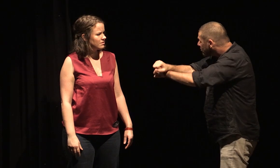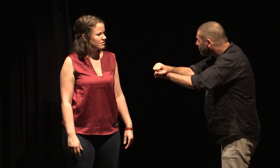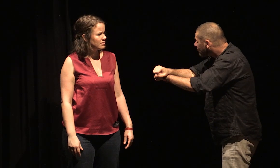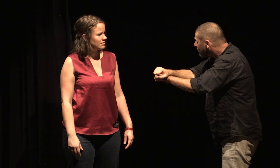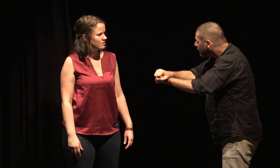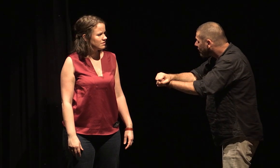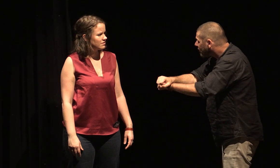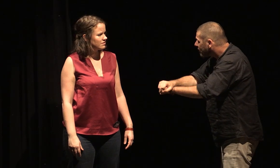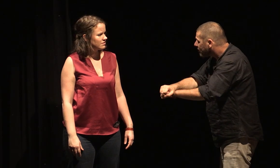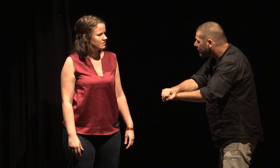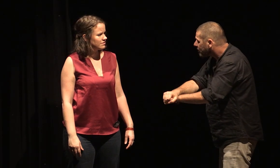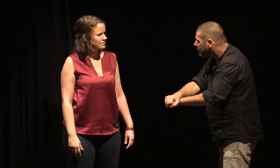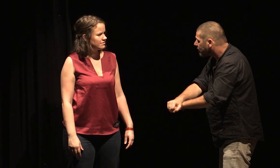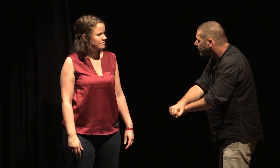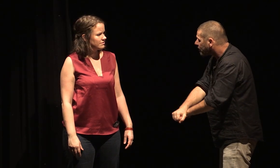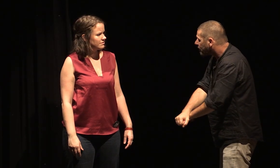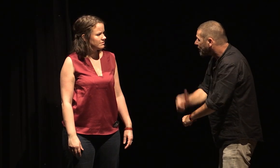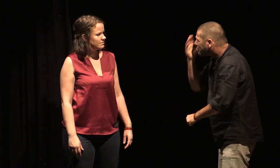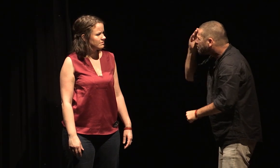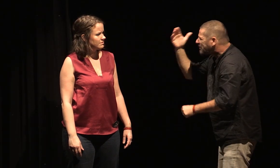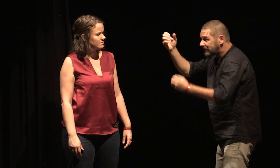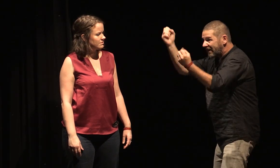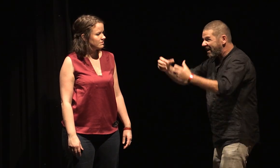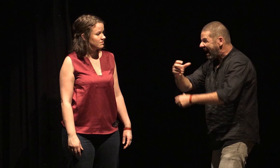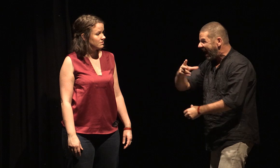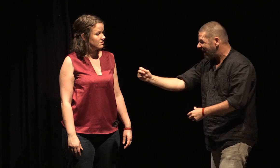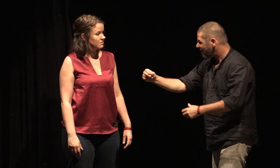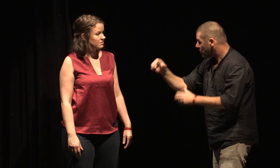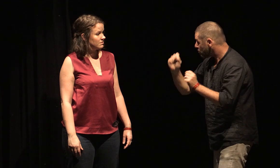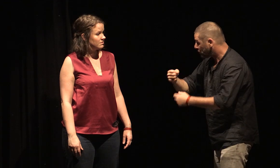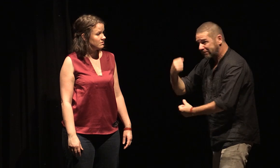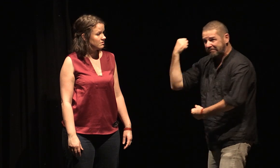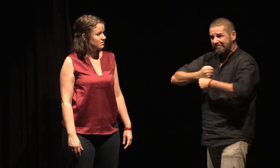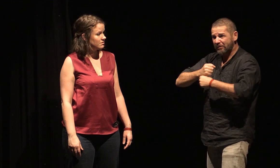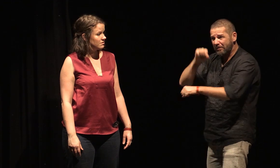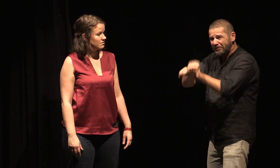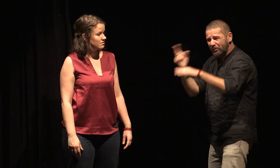S'il se passe quelque chose de grave, cela peut être la prison à perpétuité. Que diras-tu au tribunal?